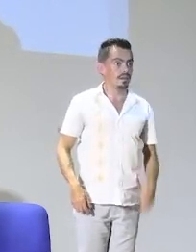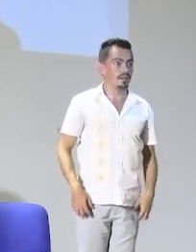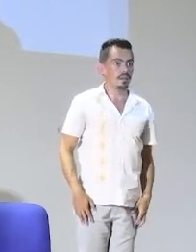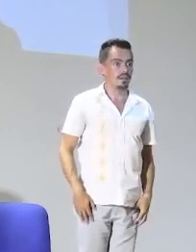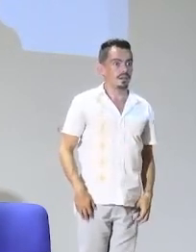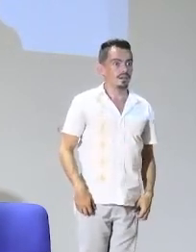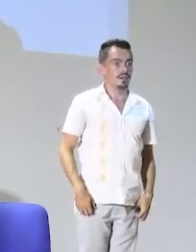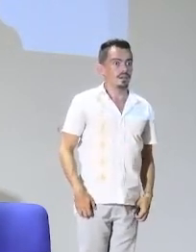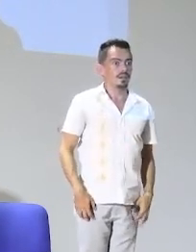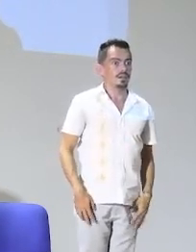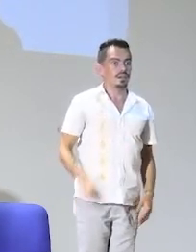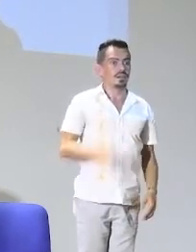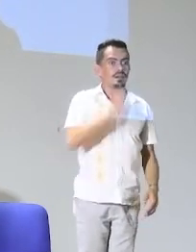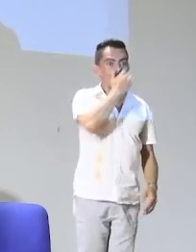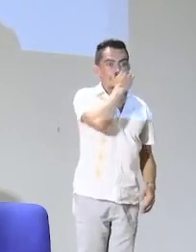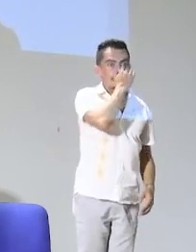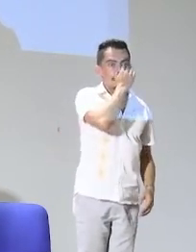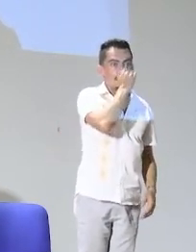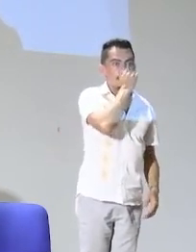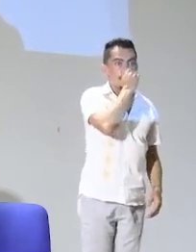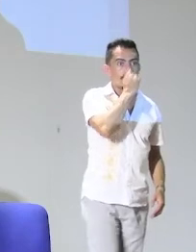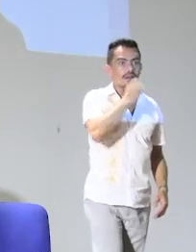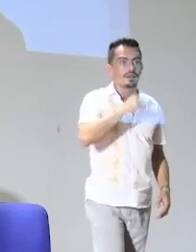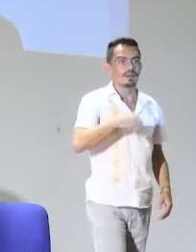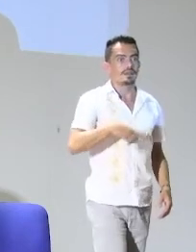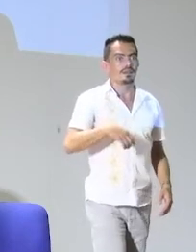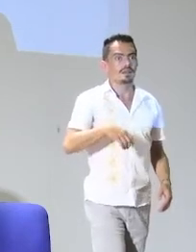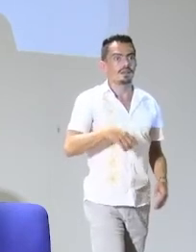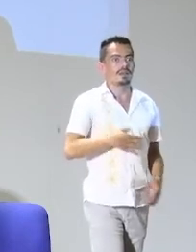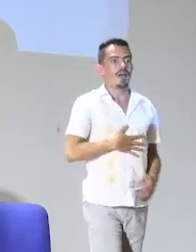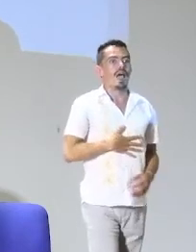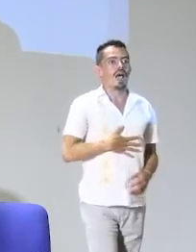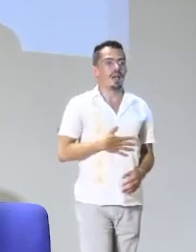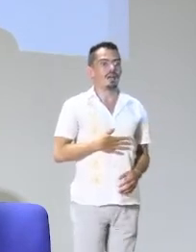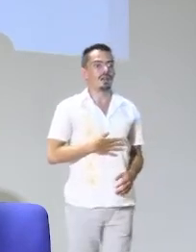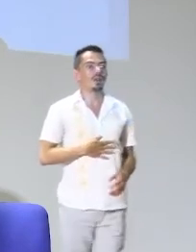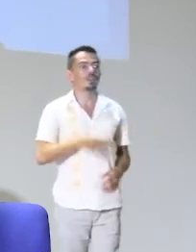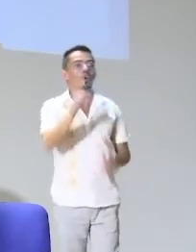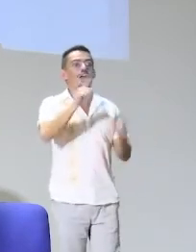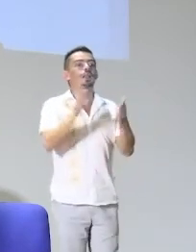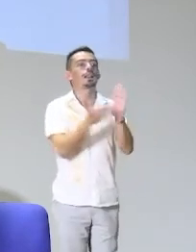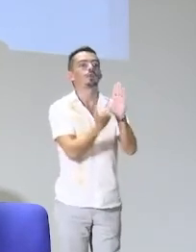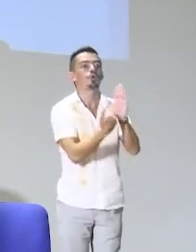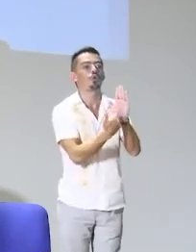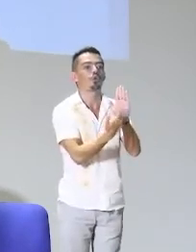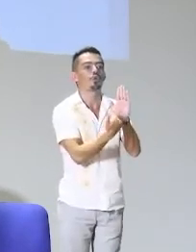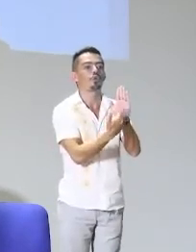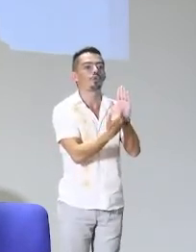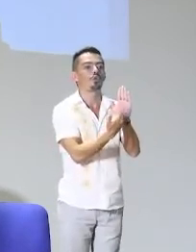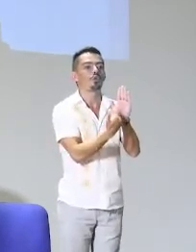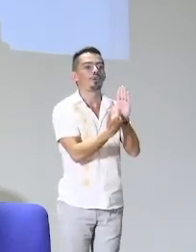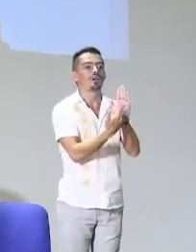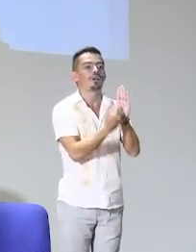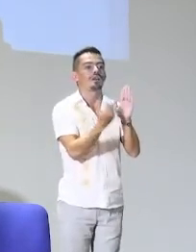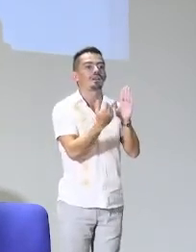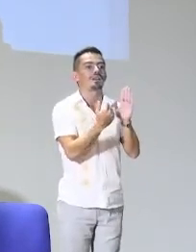gramática del español y cómo hacer que sea entendible para personas sordas. Pueden poner el enlace que está ahí, por favor, del video,